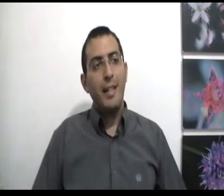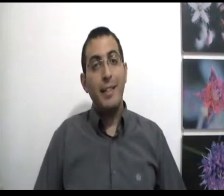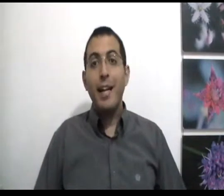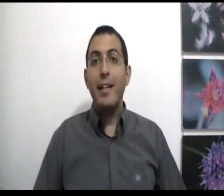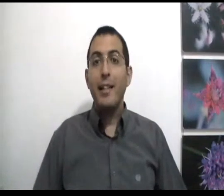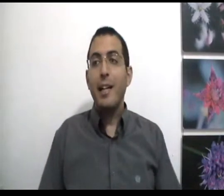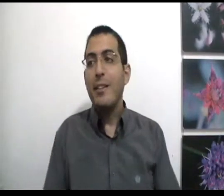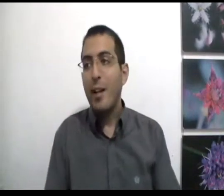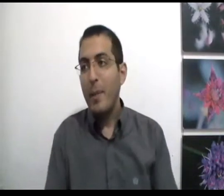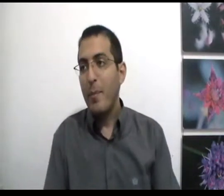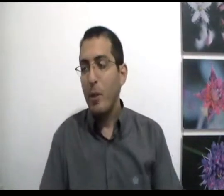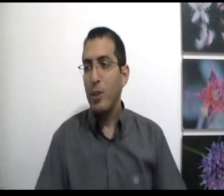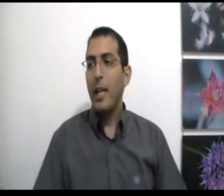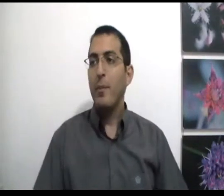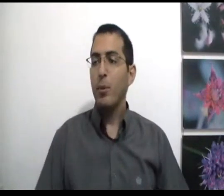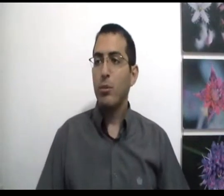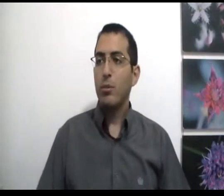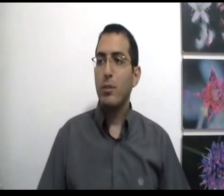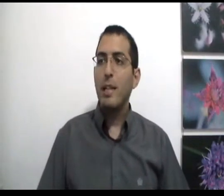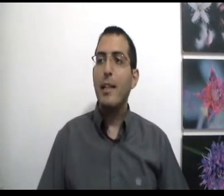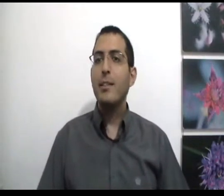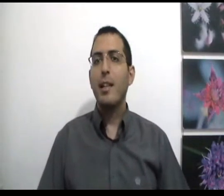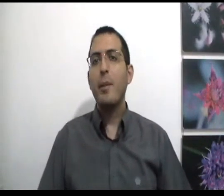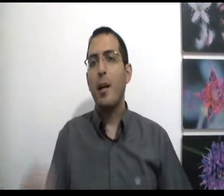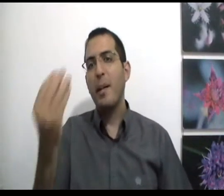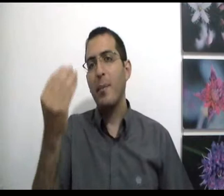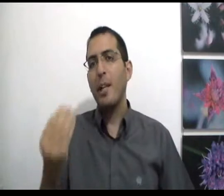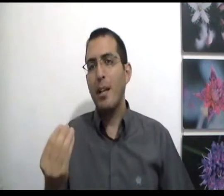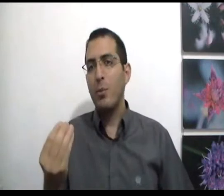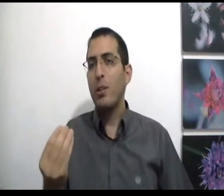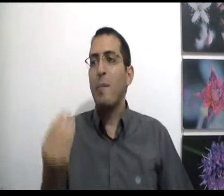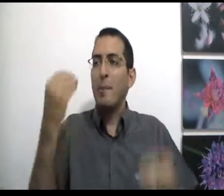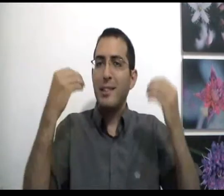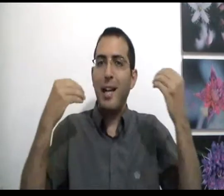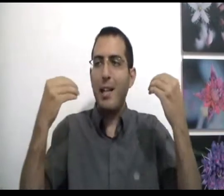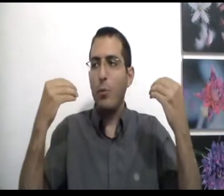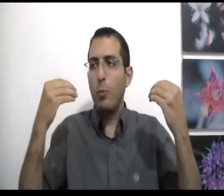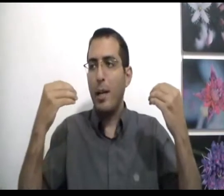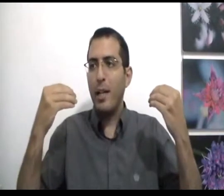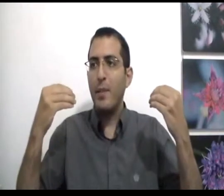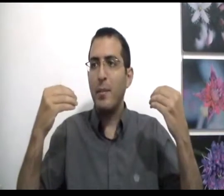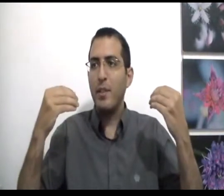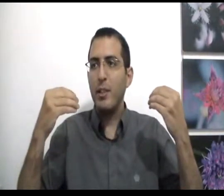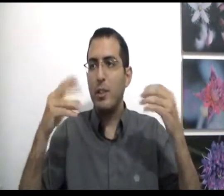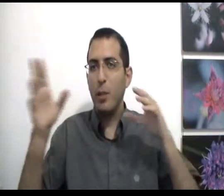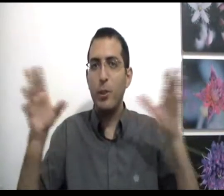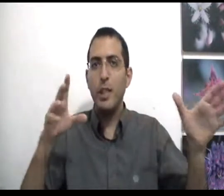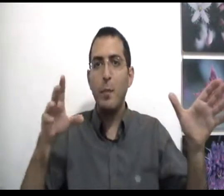והדרך היחידה להתחמק מהעונש של האלימות זה על ידי שאנם מתחבר תמיד לאחדות כי במשחק לדוגמה אם אתה מבין שזה לא משנה אם היא